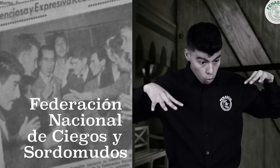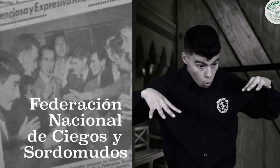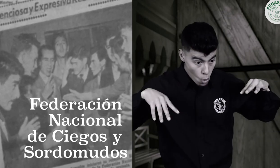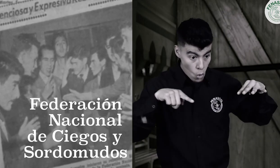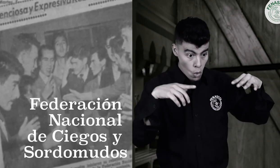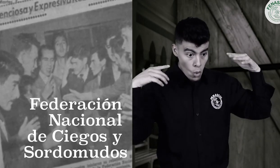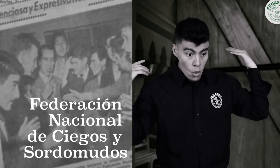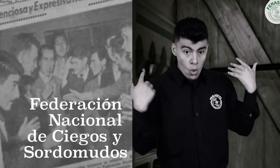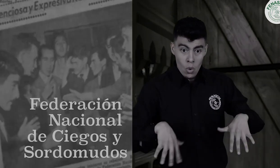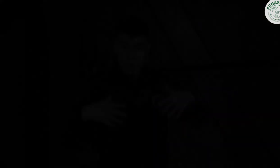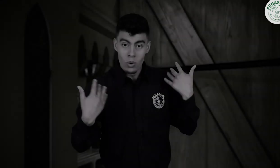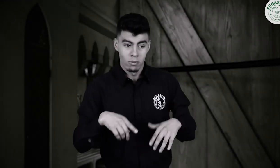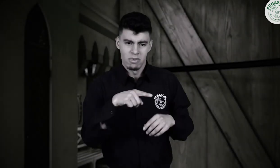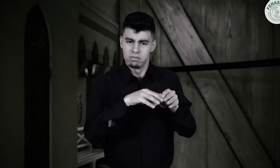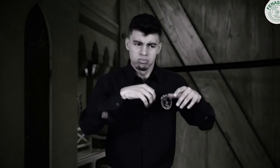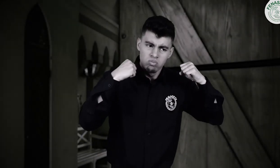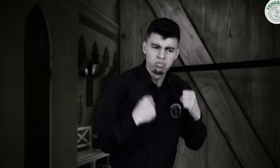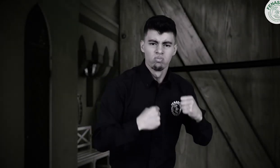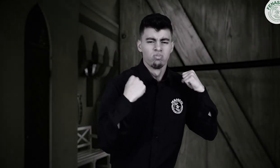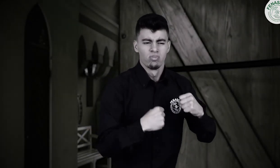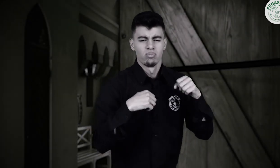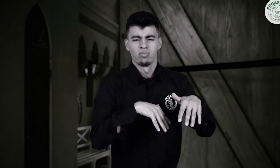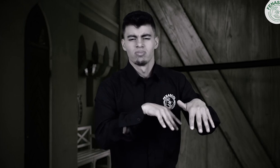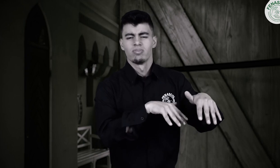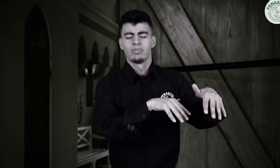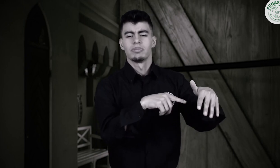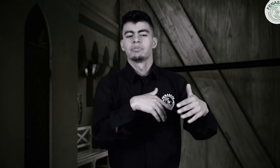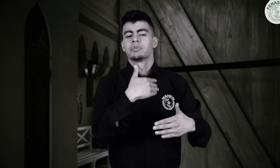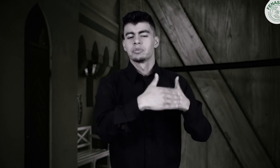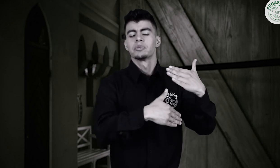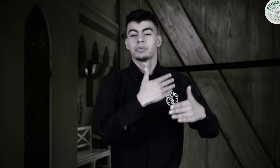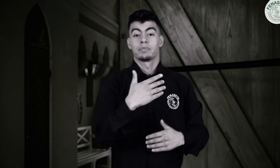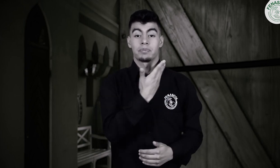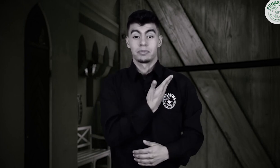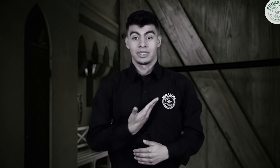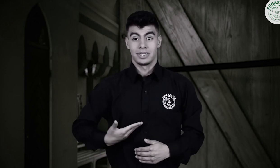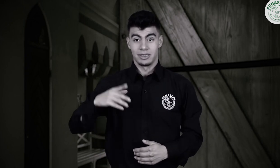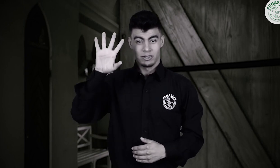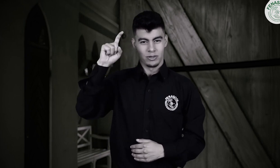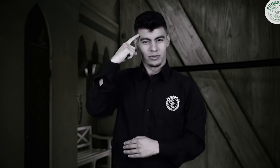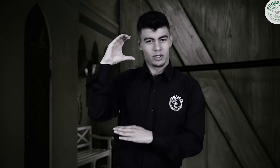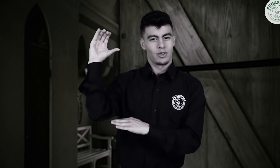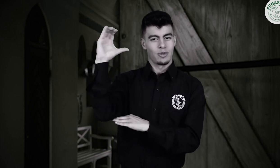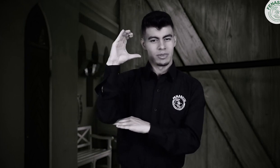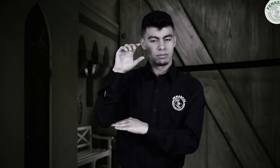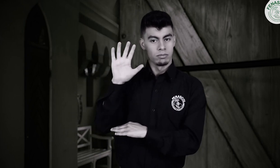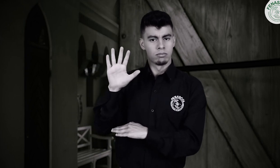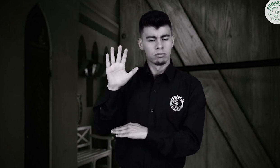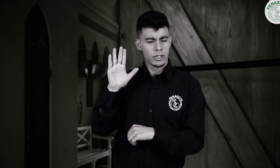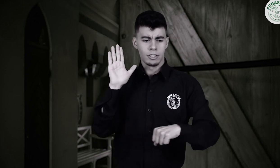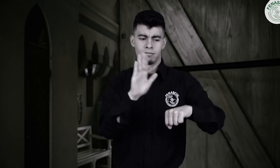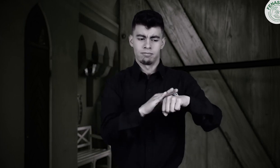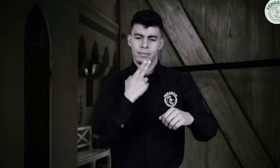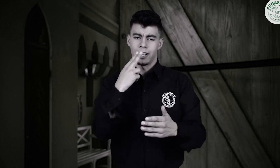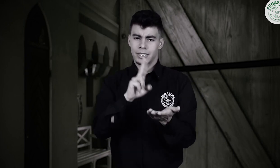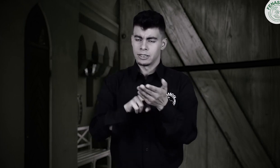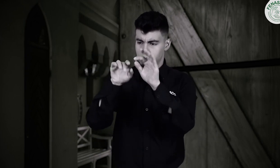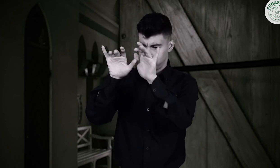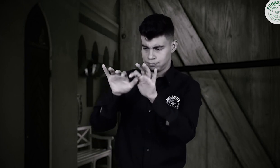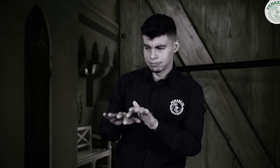Situación que llevó a que el presidente del país emitiera un comunicado directo a